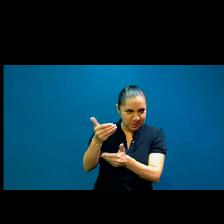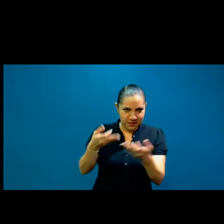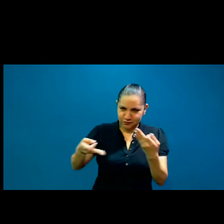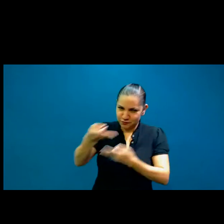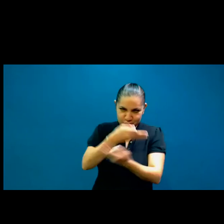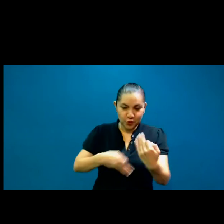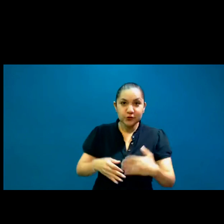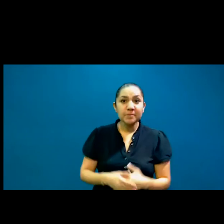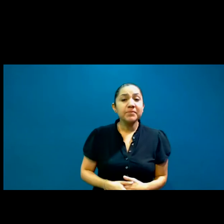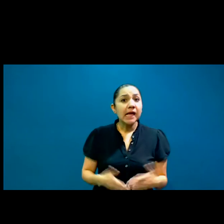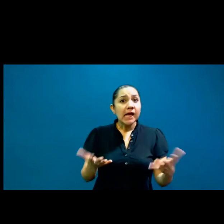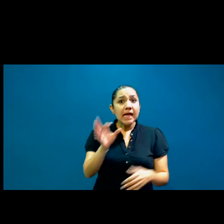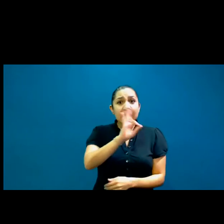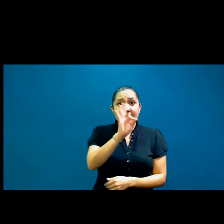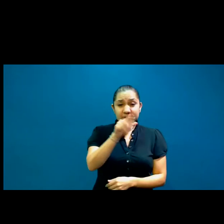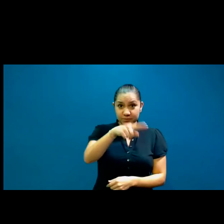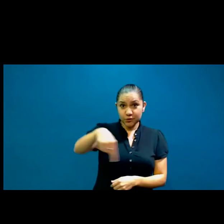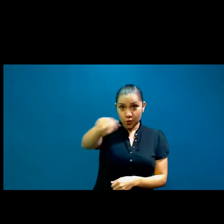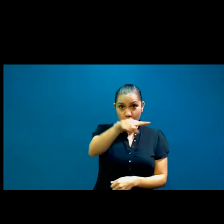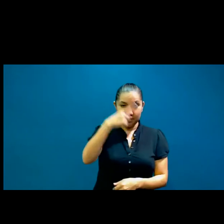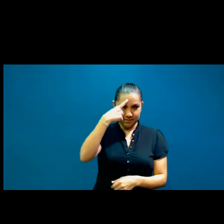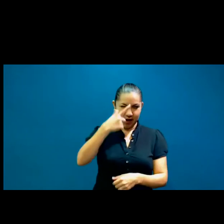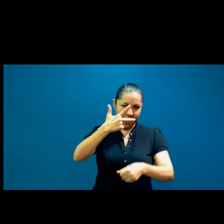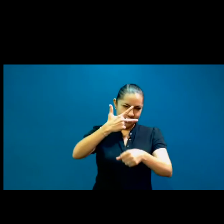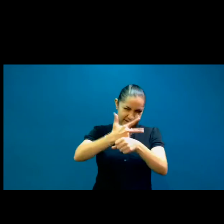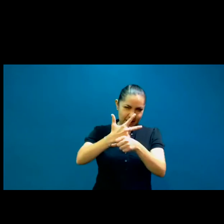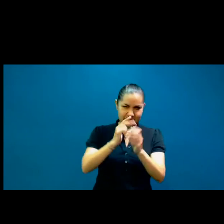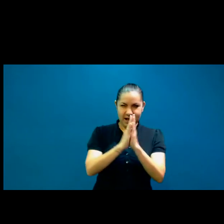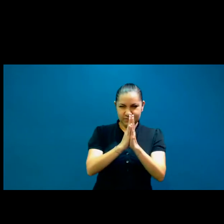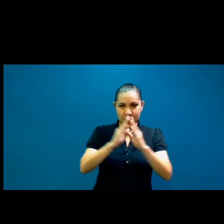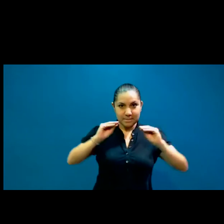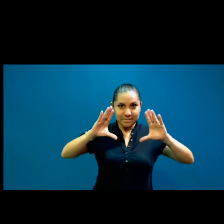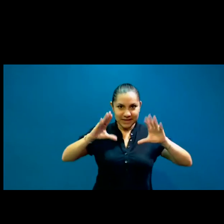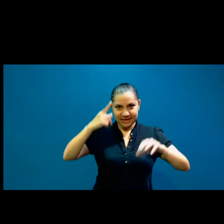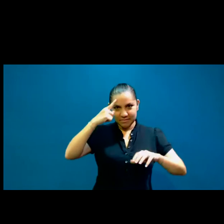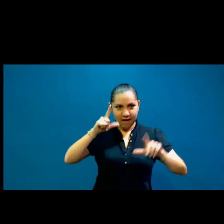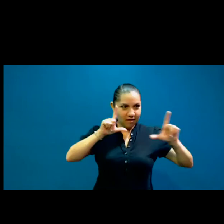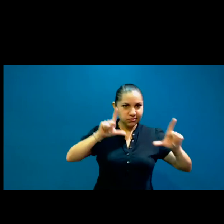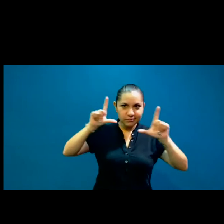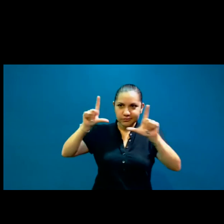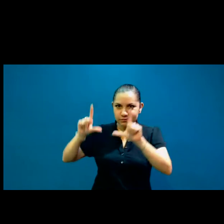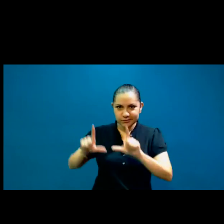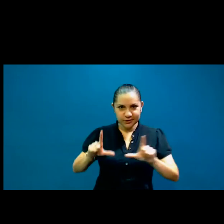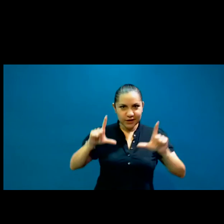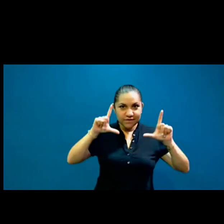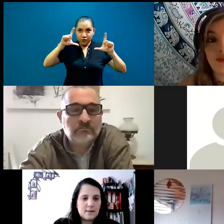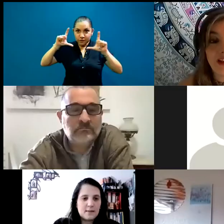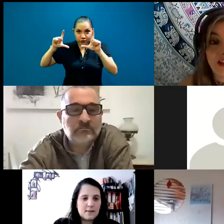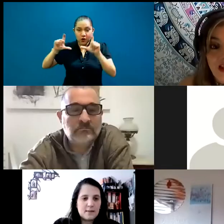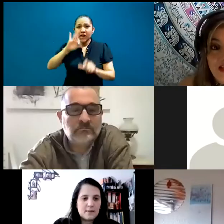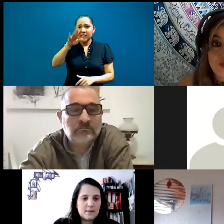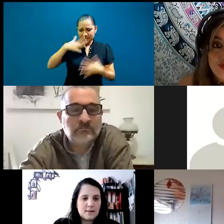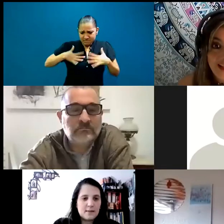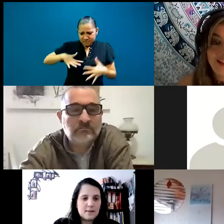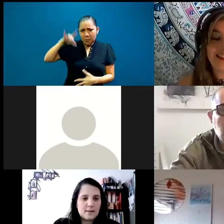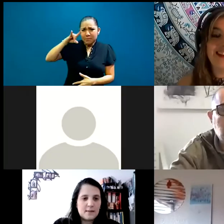si me hicieran ustedes el favor de prender sus cámaras para que tomamos la foto final. Eso sería maravilloso. A lo mejor siguen en pijama y no van